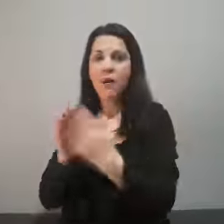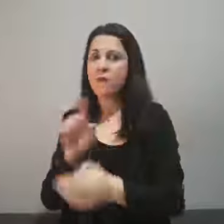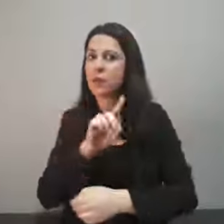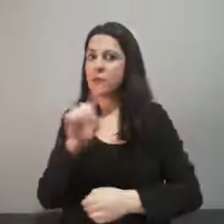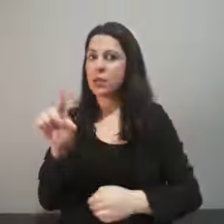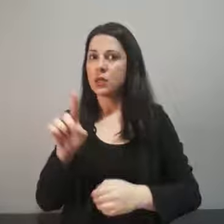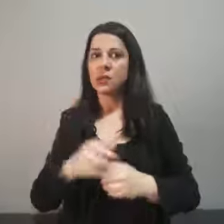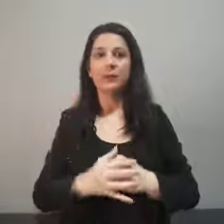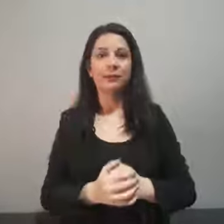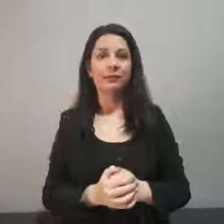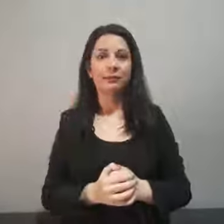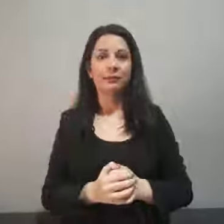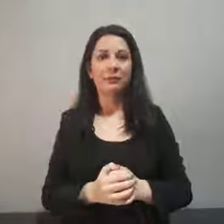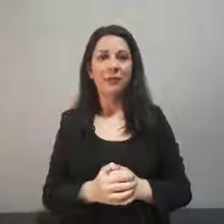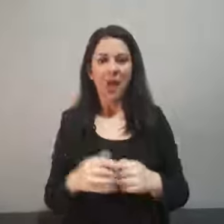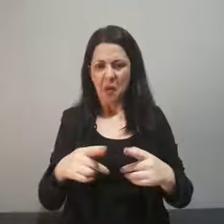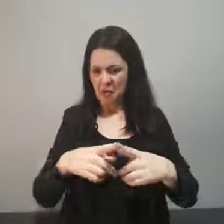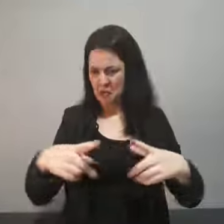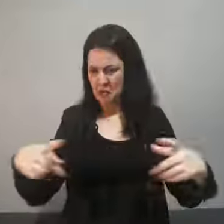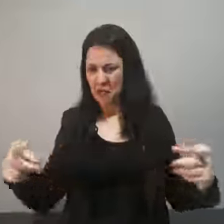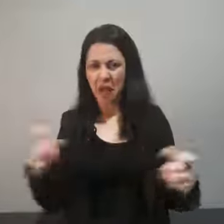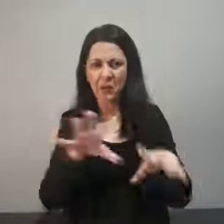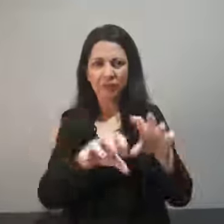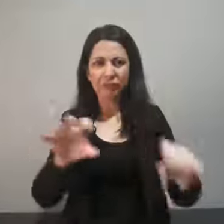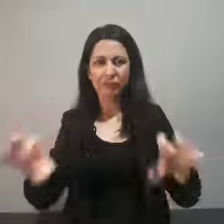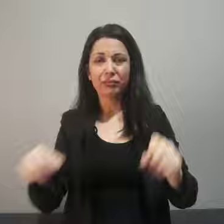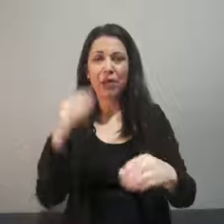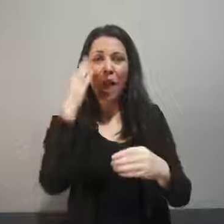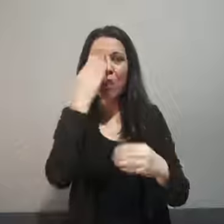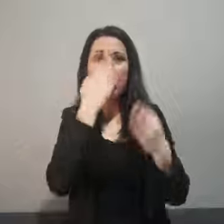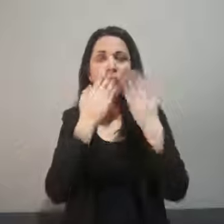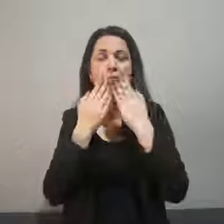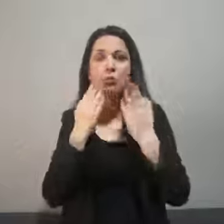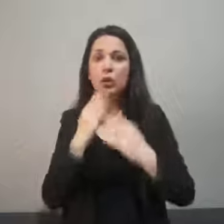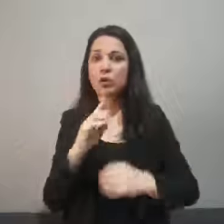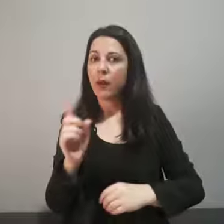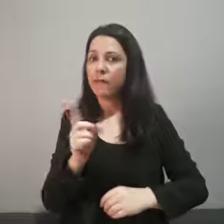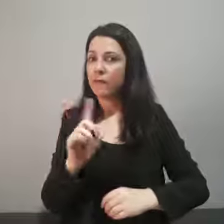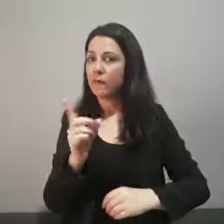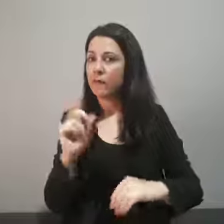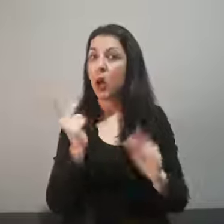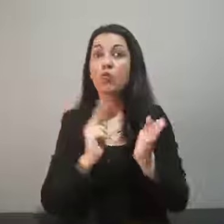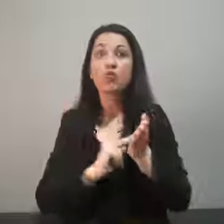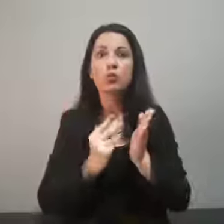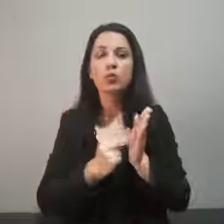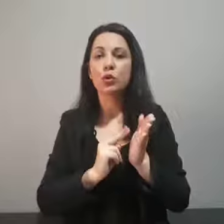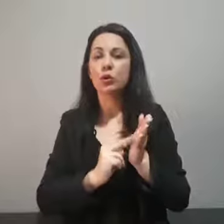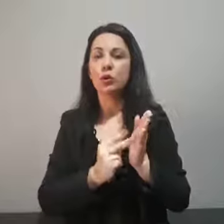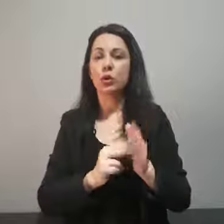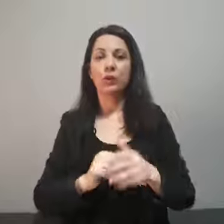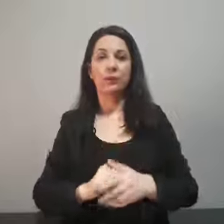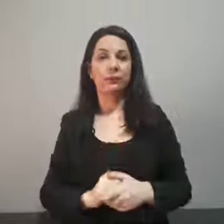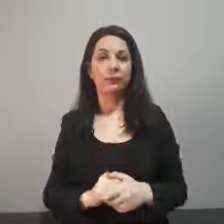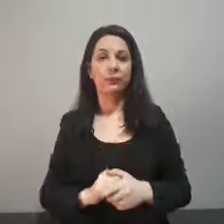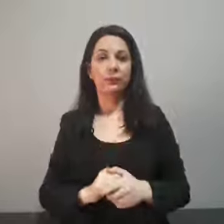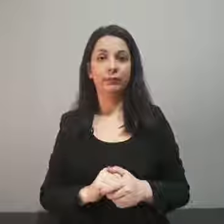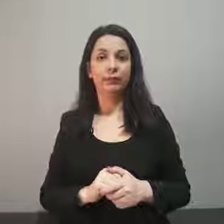Αποφεύγουμε να αγγίζουμε μάτια, μύτη και στόμα. Τηρούμε τα ατομικά μέτρα υγιεινής, πλήσιμο